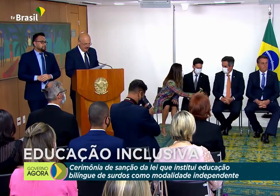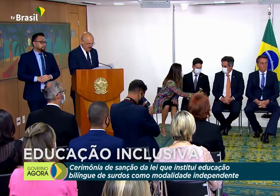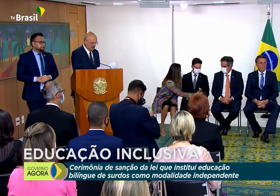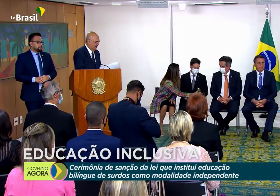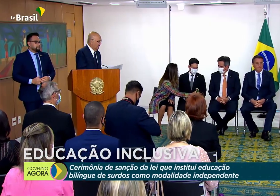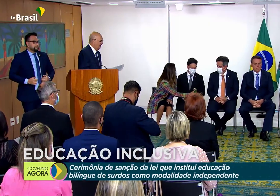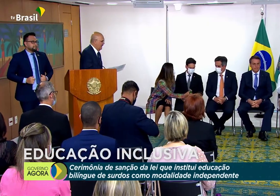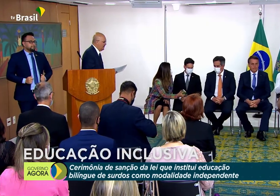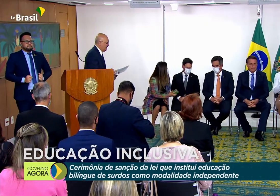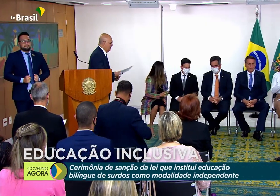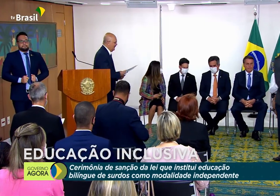Parabéns.